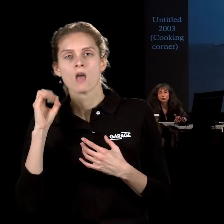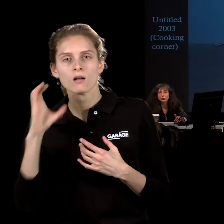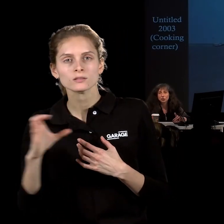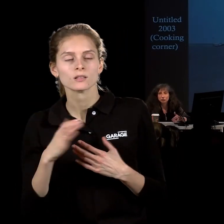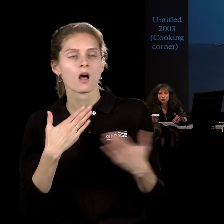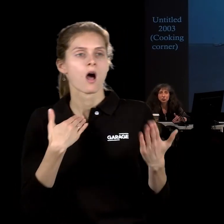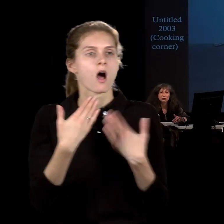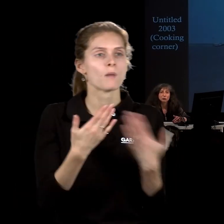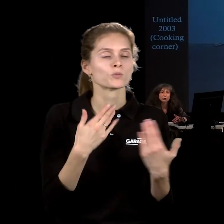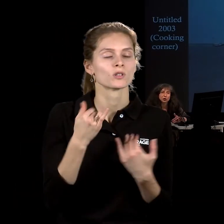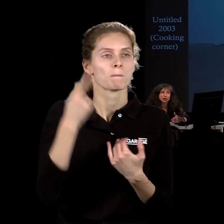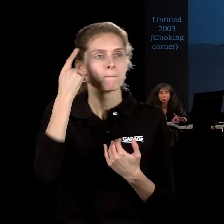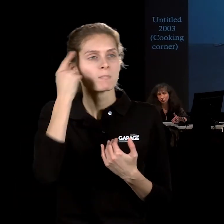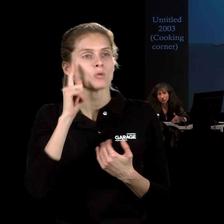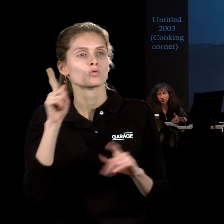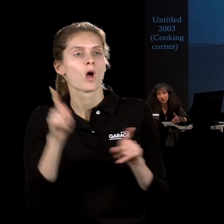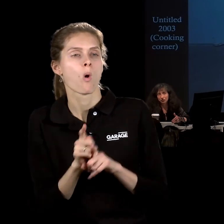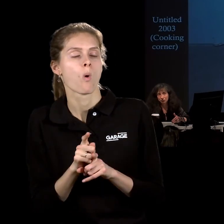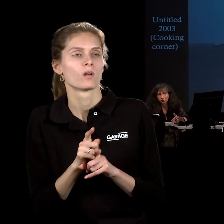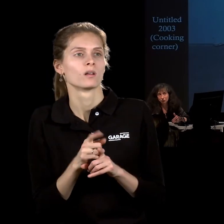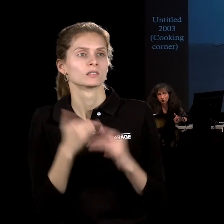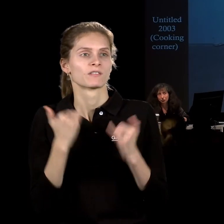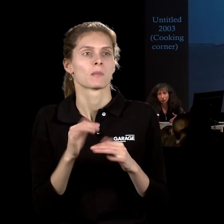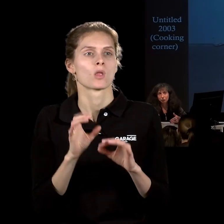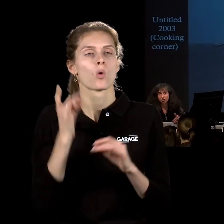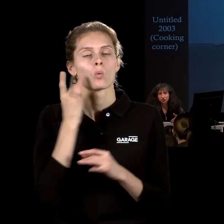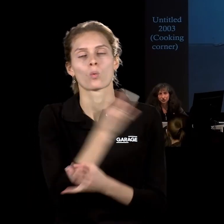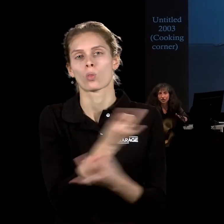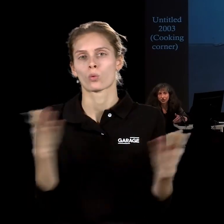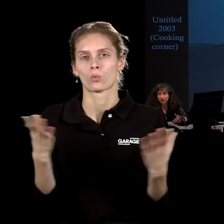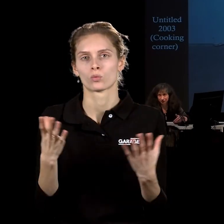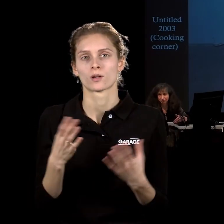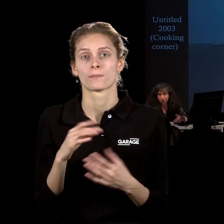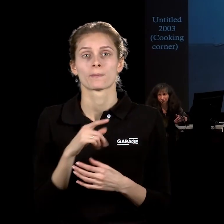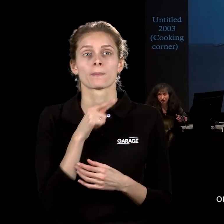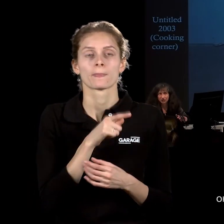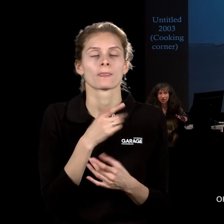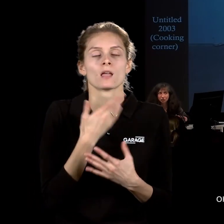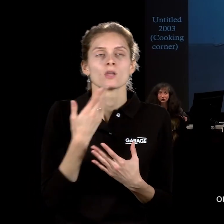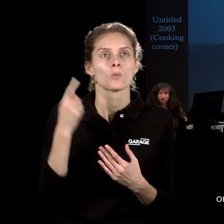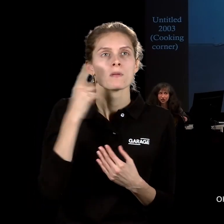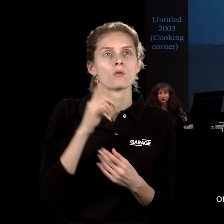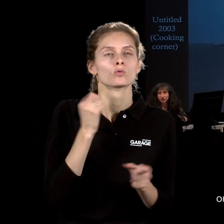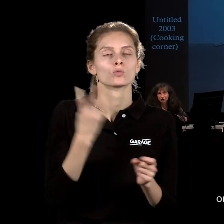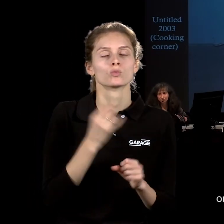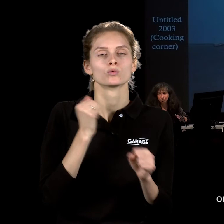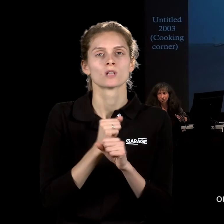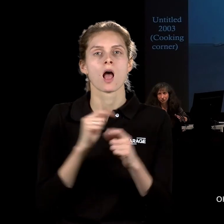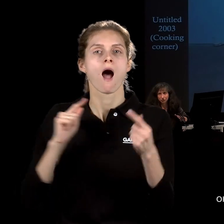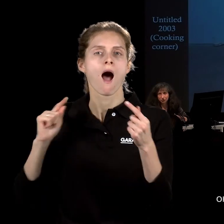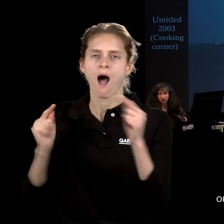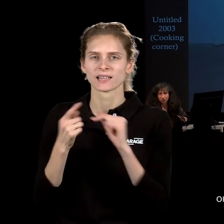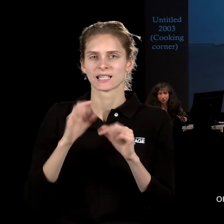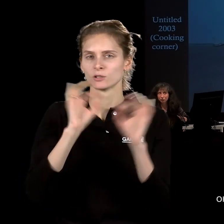культура, у него уже нету этой идеи, как у Мачунаса, что можно делать не антиискусство. Он сознательно делает